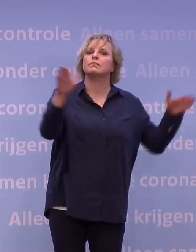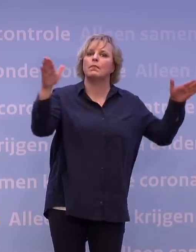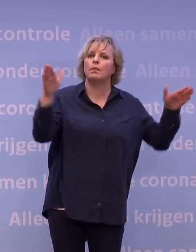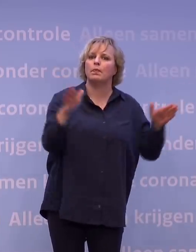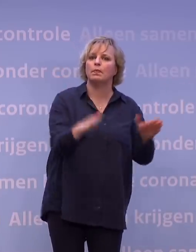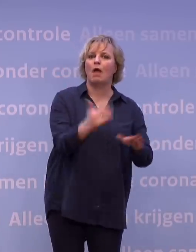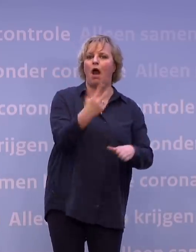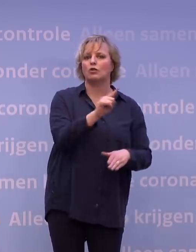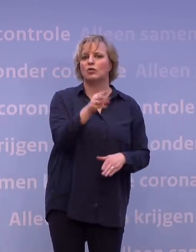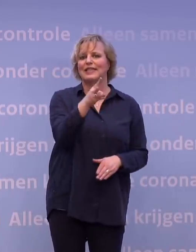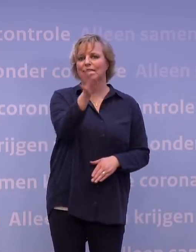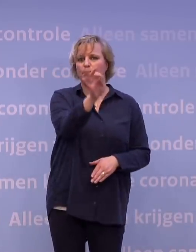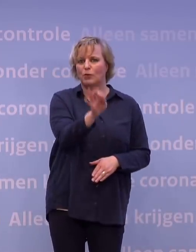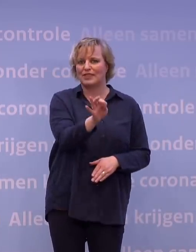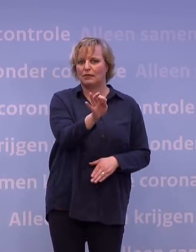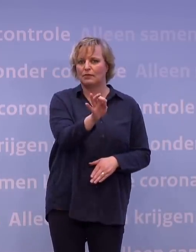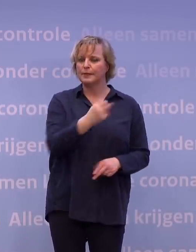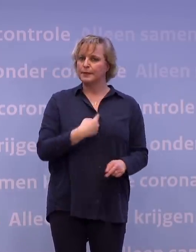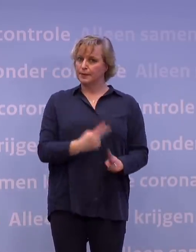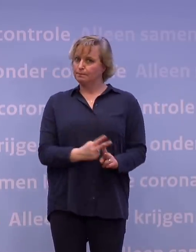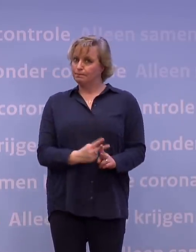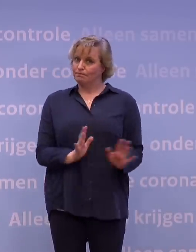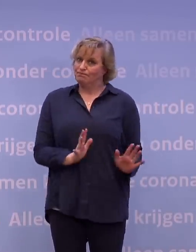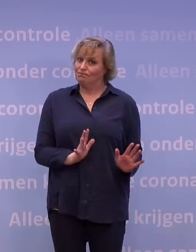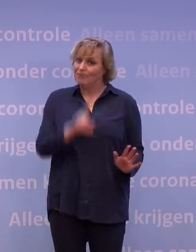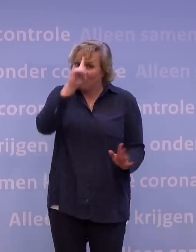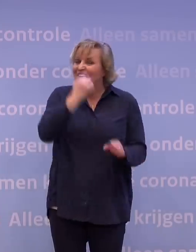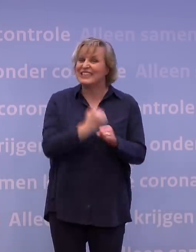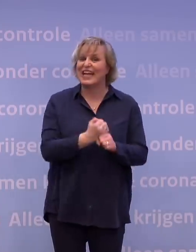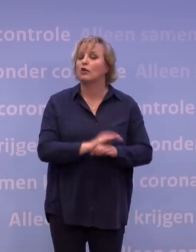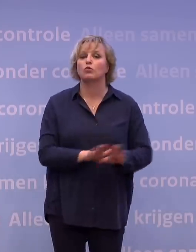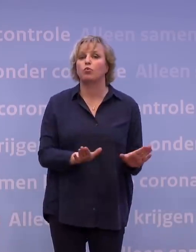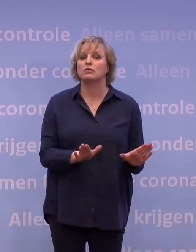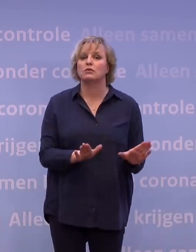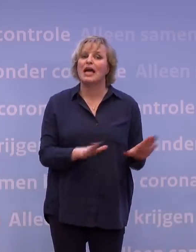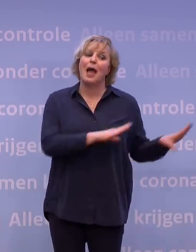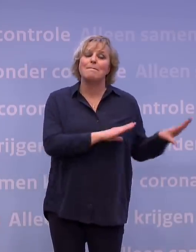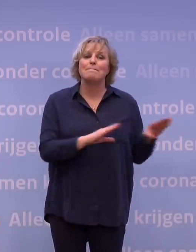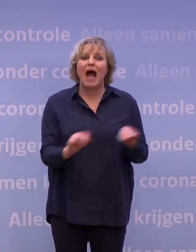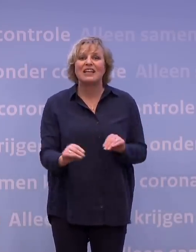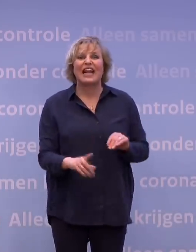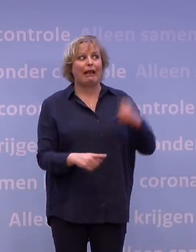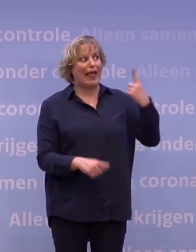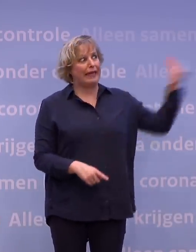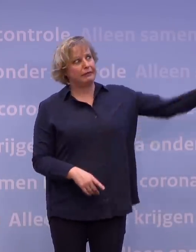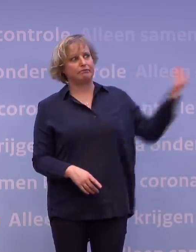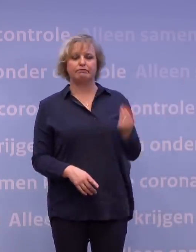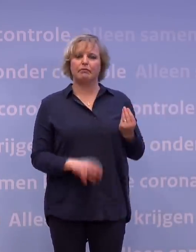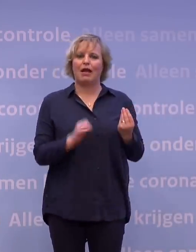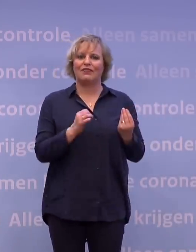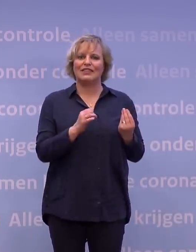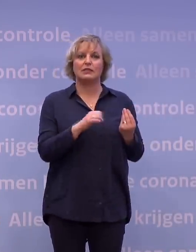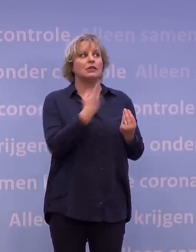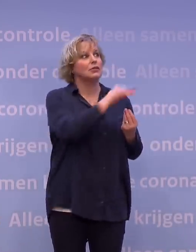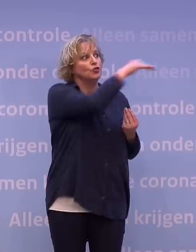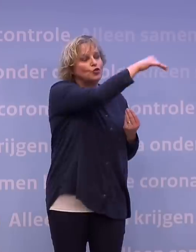van acht tot dertien procent. In die voorzichtigheid moet je het ook zeggen, want je weet het namelijk nooit zeker. En maatregelen zijn niet losverkrijgbaar in hun effect. Niet omdat er ook nog andere